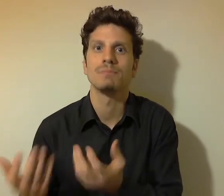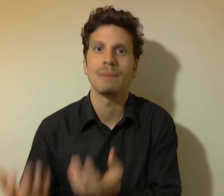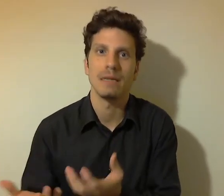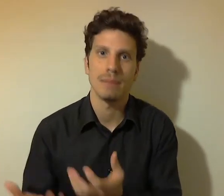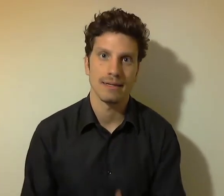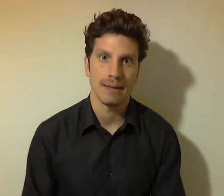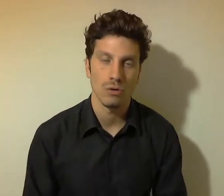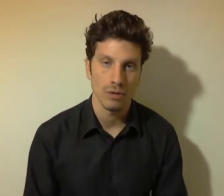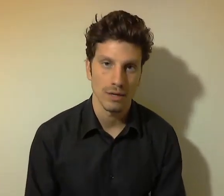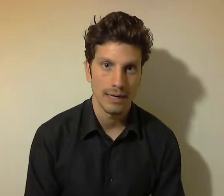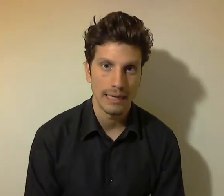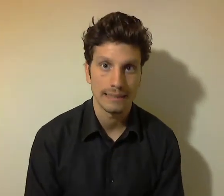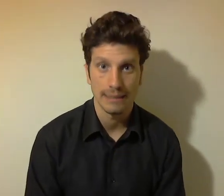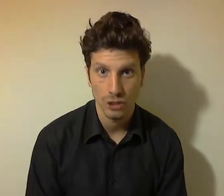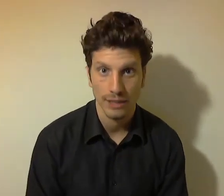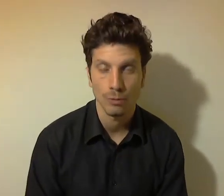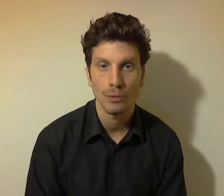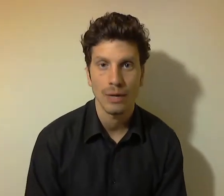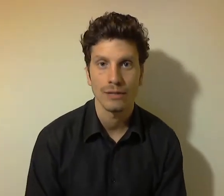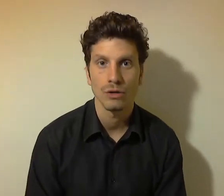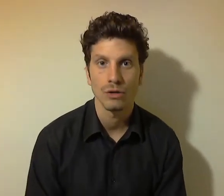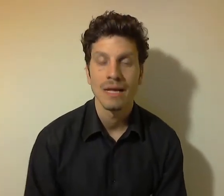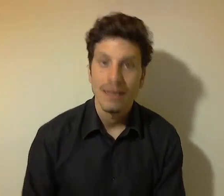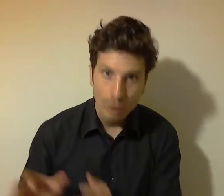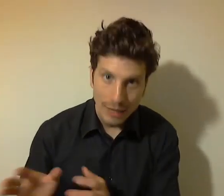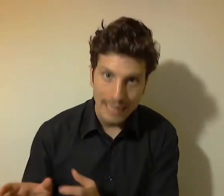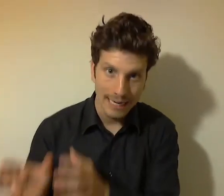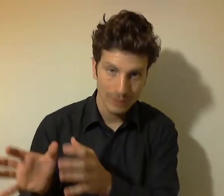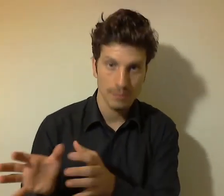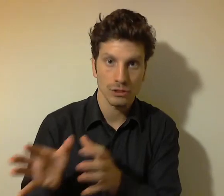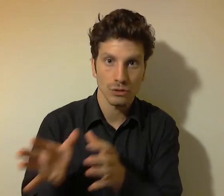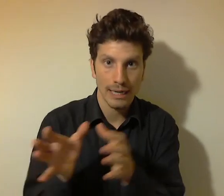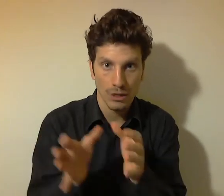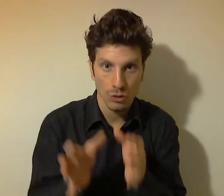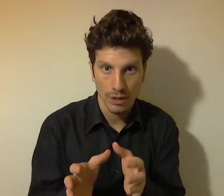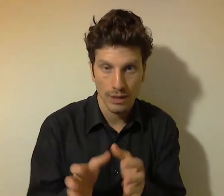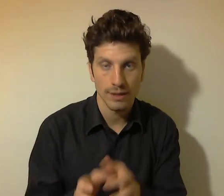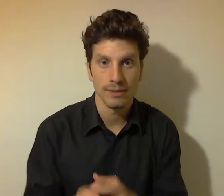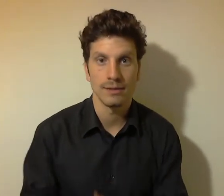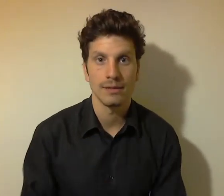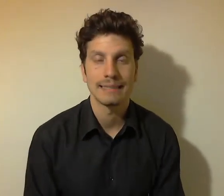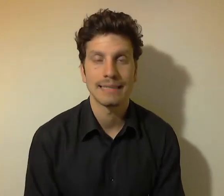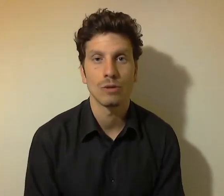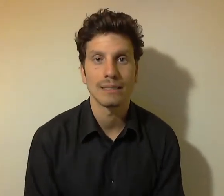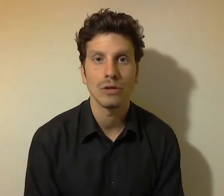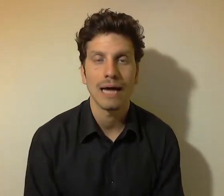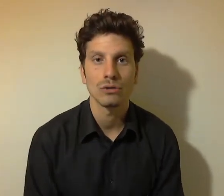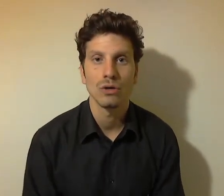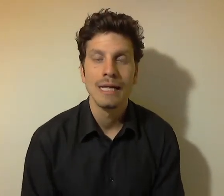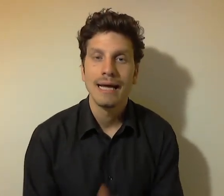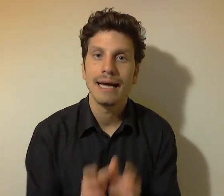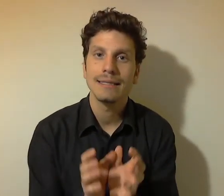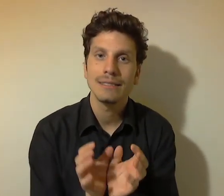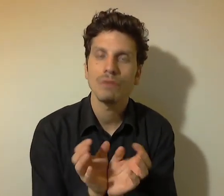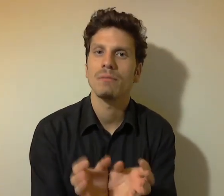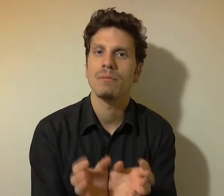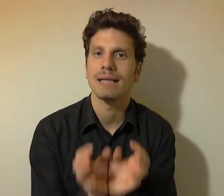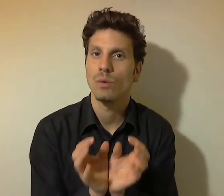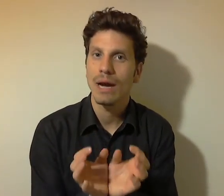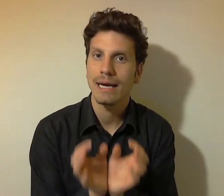sperimenta con le strategie che sto proponendo, vorrei chiedere a queste persone che non le stanno mettendo in atto di soffermarsi qualche